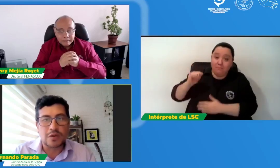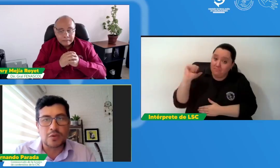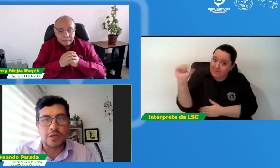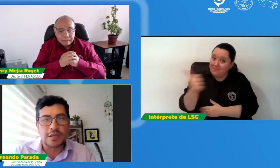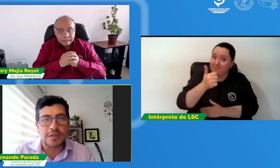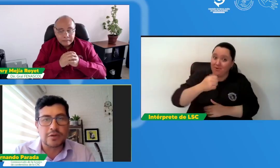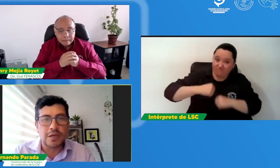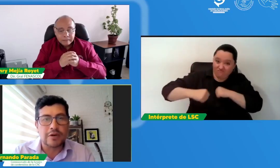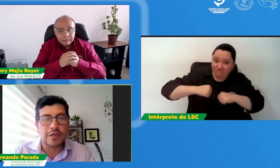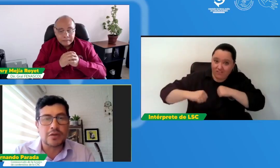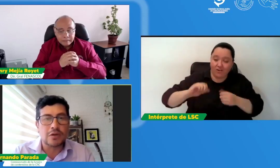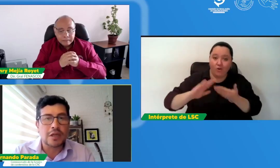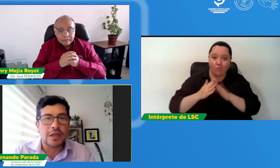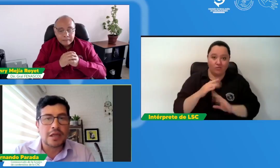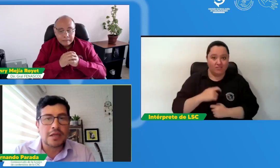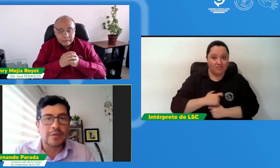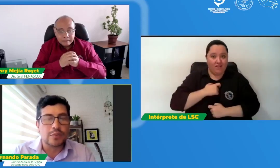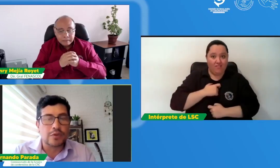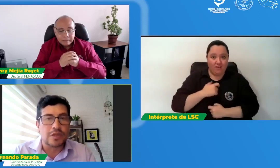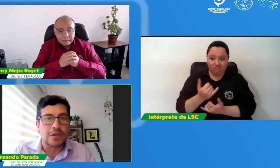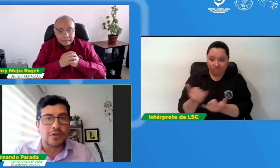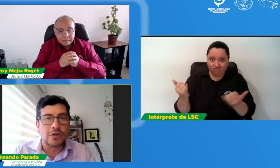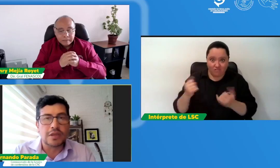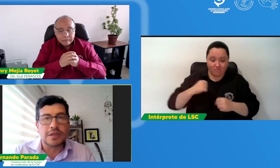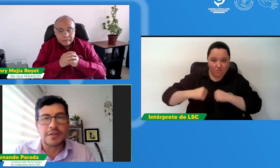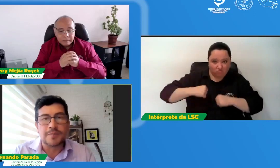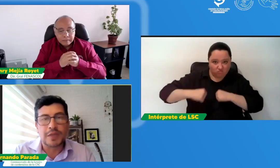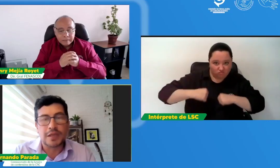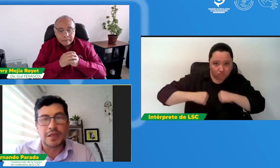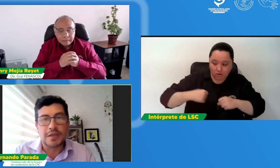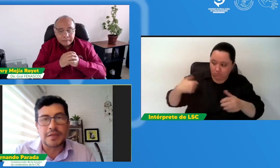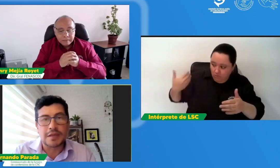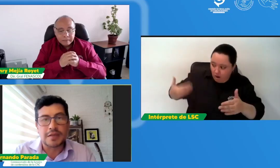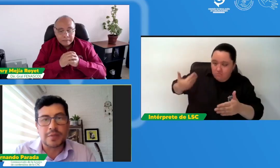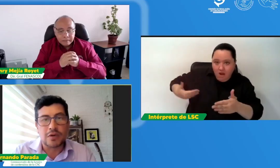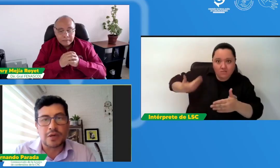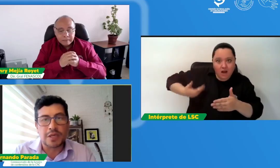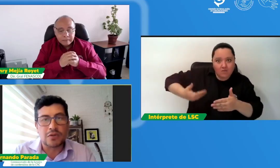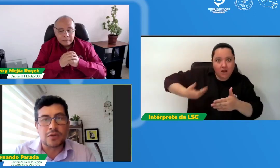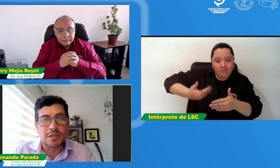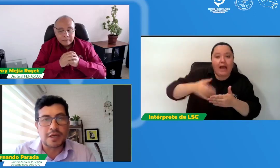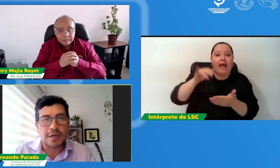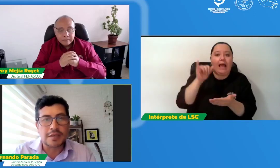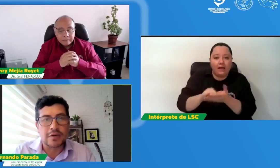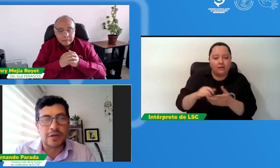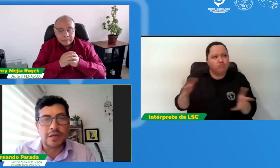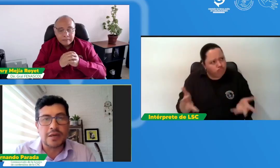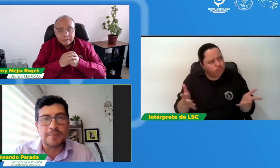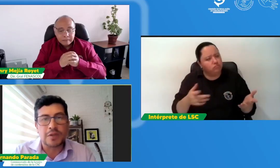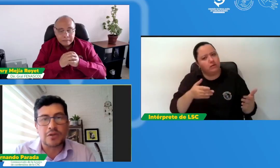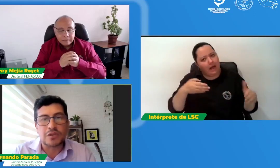comunidad civil ha venido impulsando y es ese mejoramiento esa accesibilidad entonces